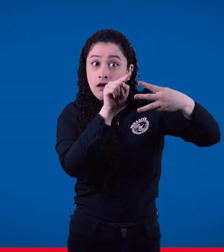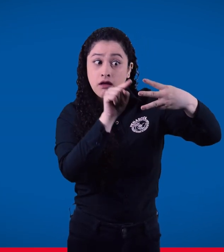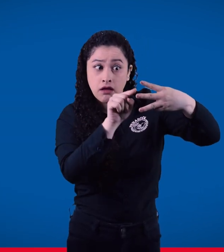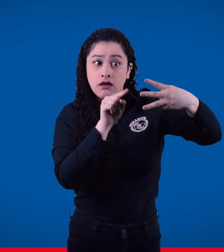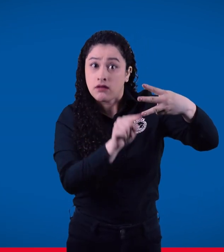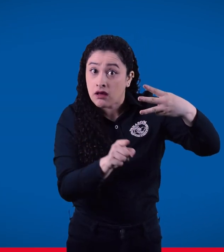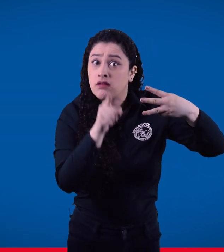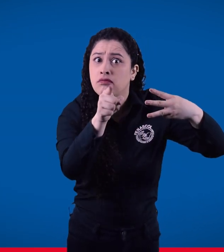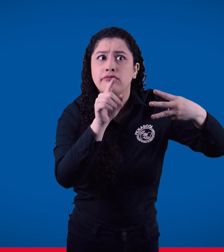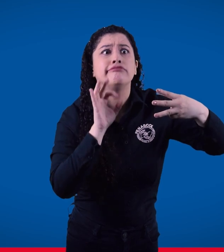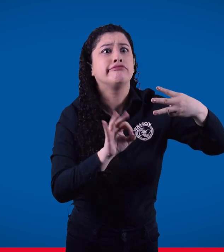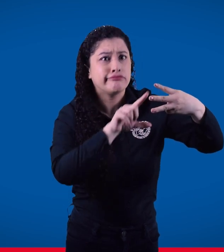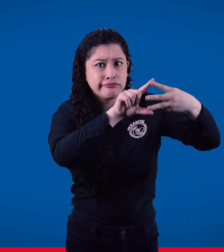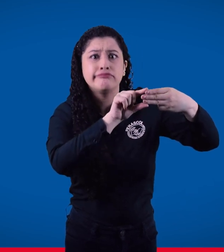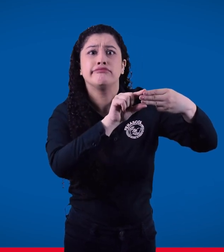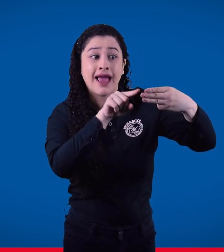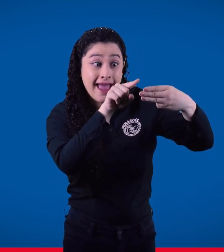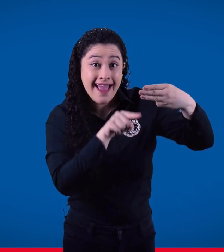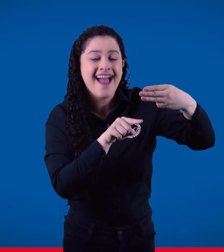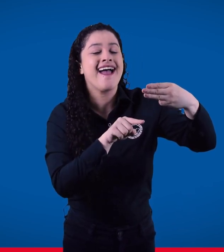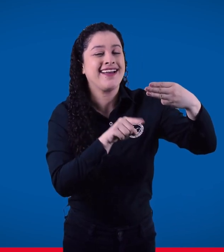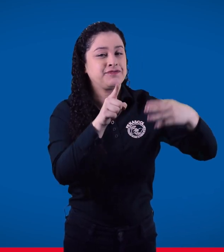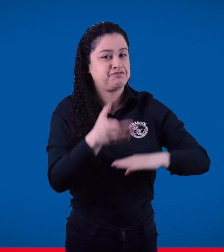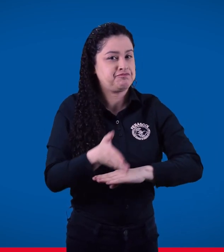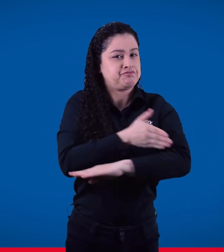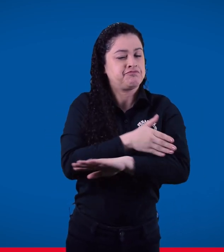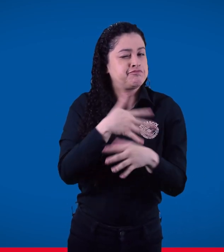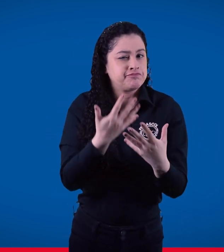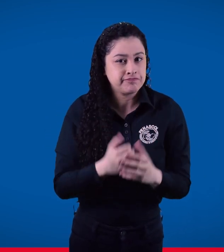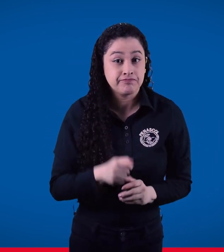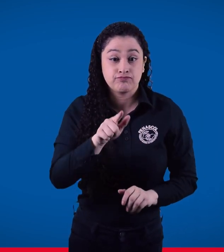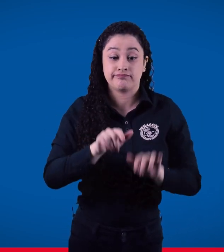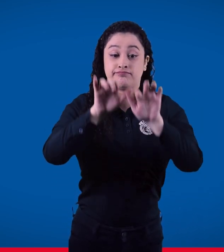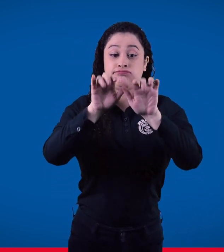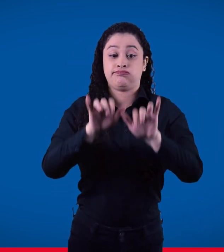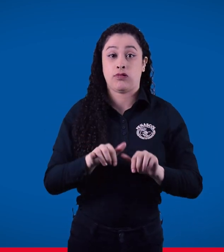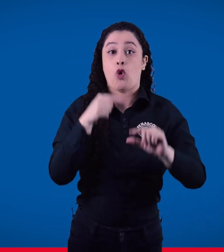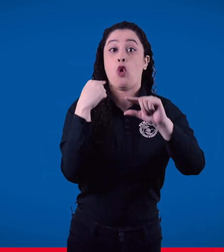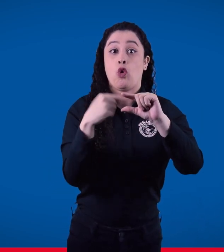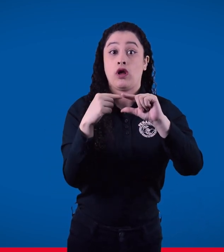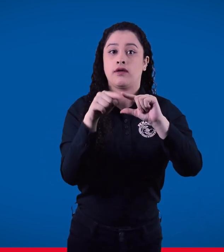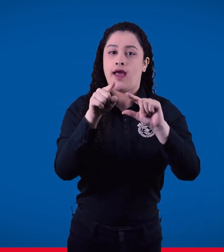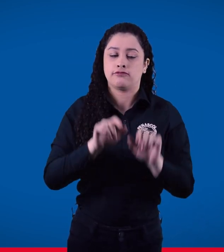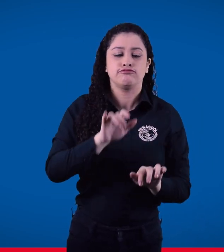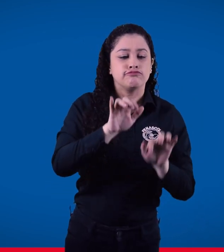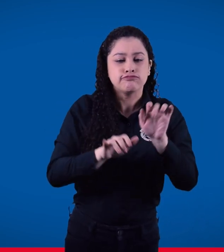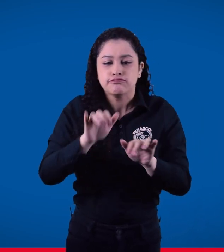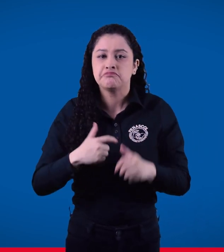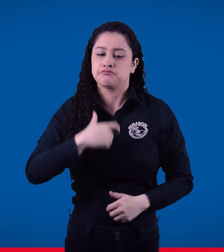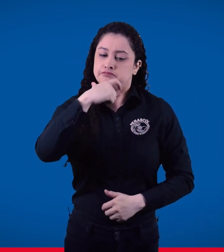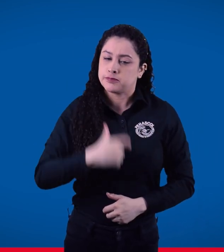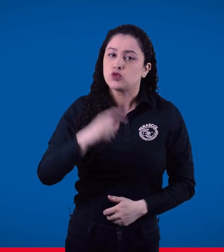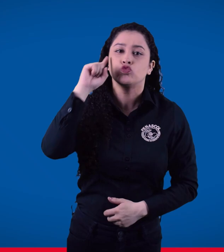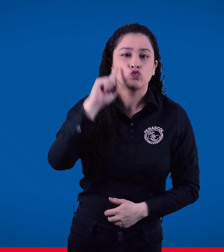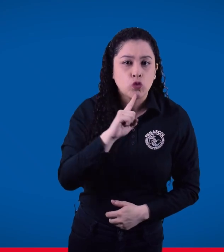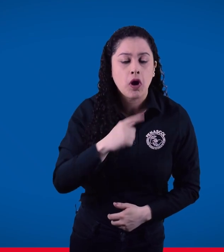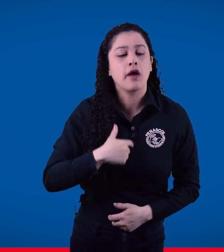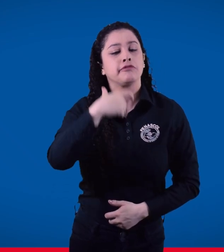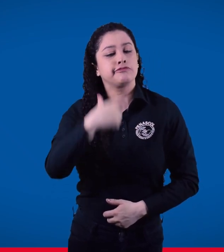Entonces, si se cumple con los tres puntos anteriormente mencionados, pueden escribir un correo indicando que es una persona sorda que